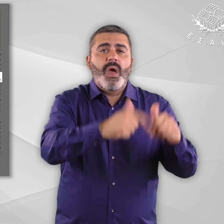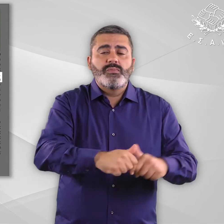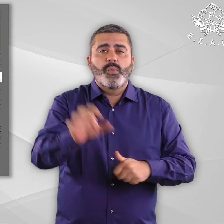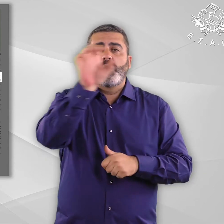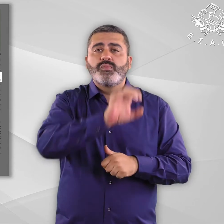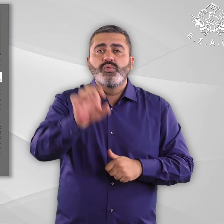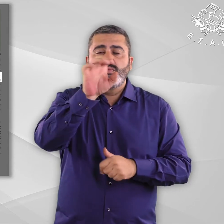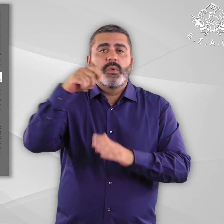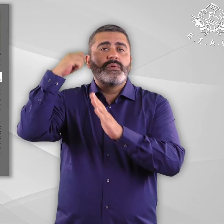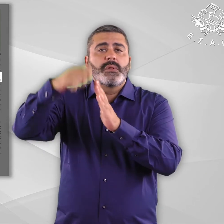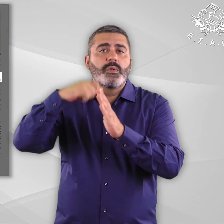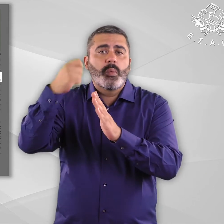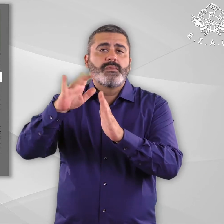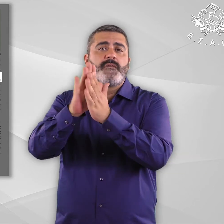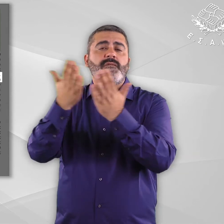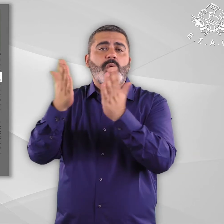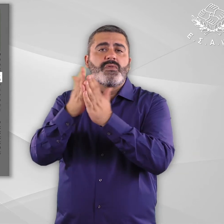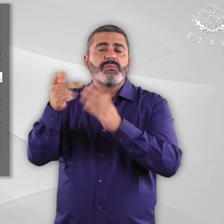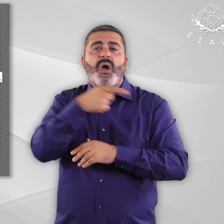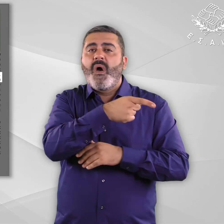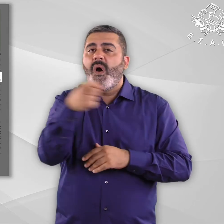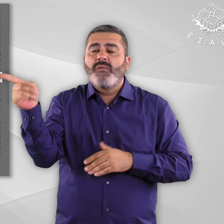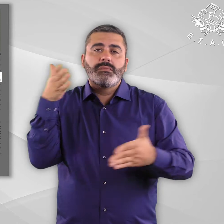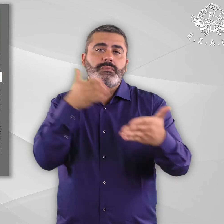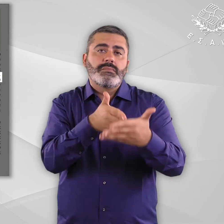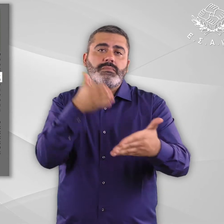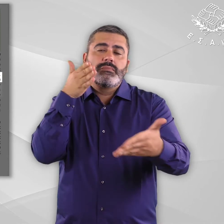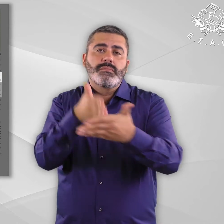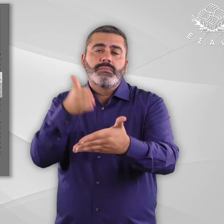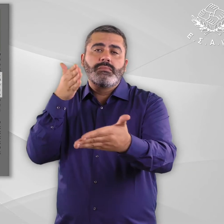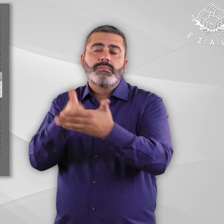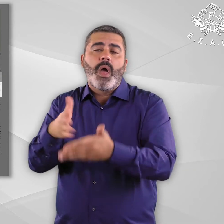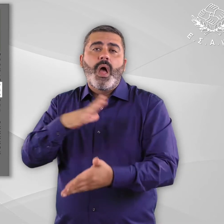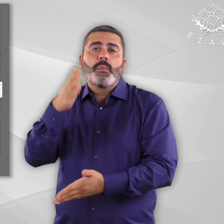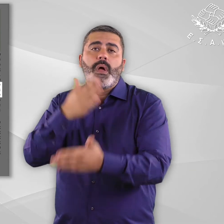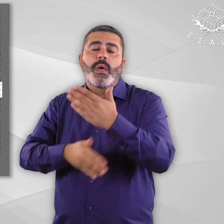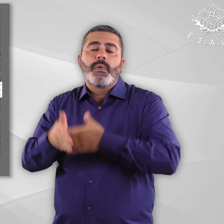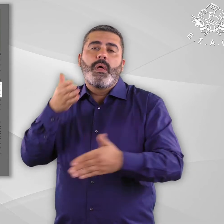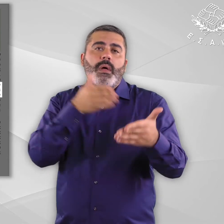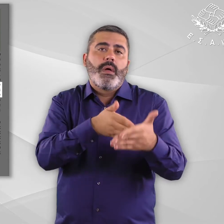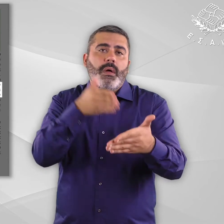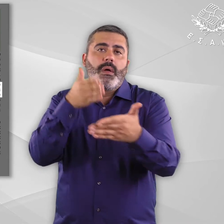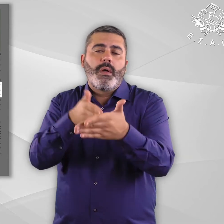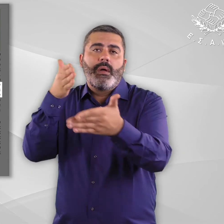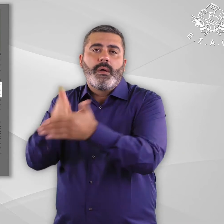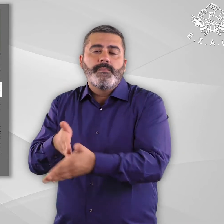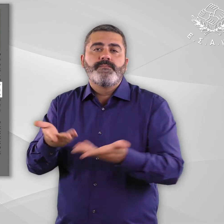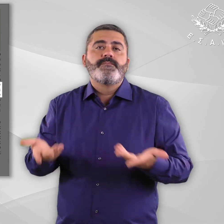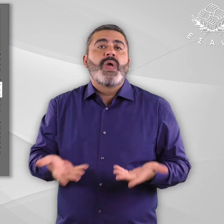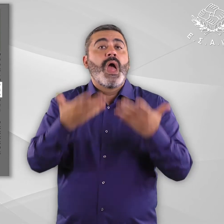κινηματογράφη ή βιβλιοθήκες είναι χώρια προσπέλαστη για τα άτομα με αναπηρία. Ακόμα και στις περιπτώσεις όπου υπάρχουν προδιαγραφές για